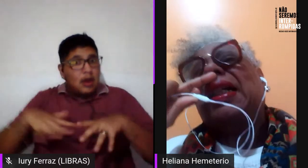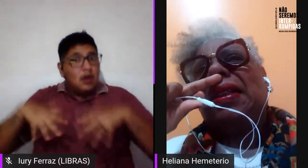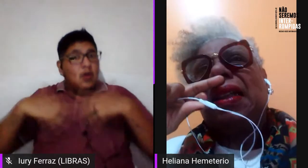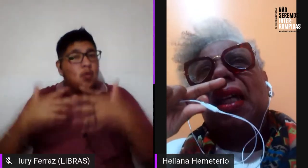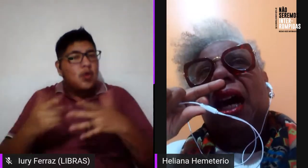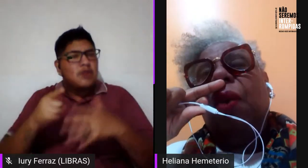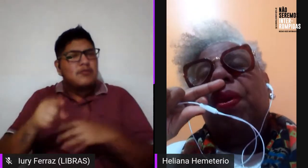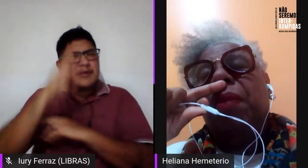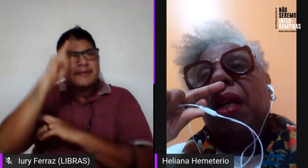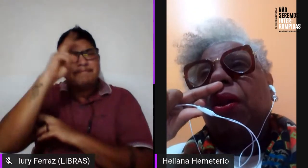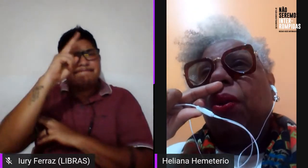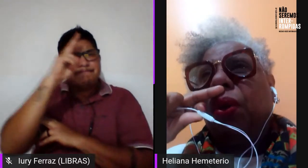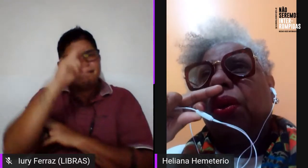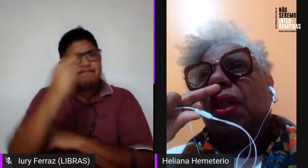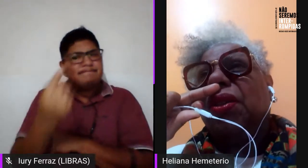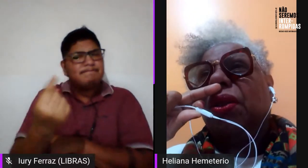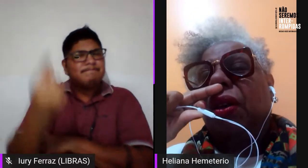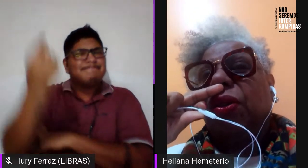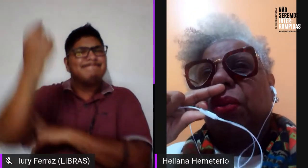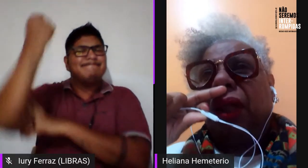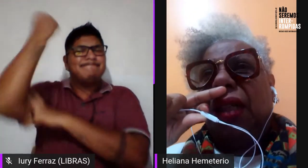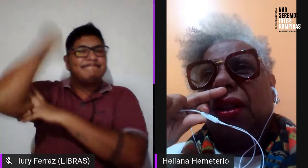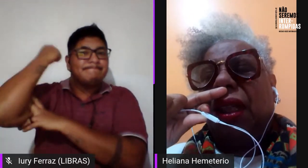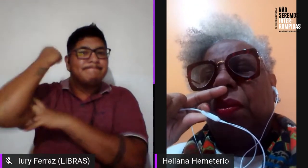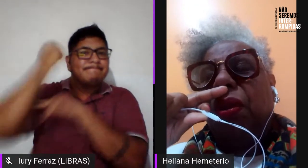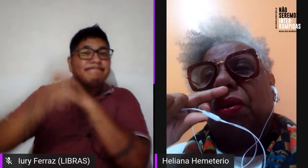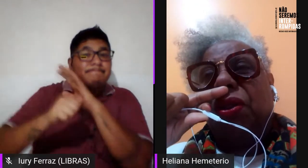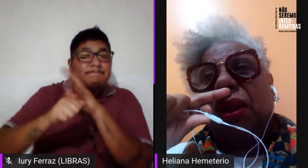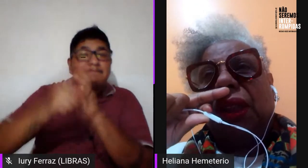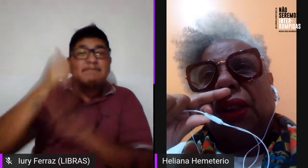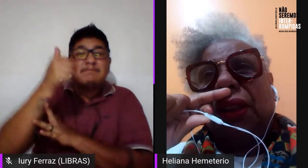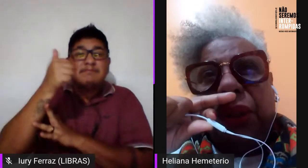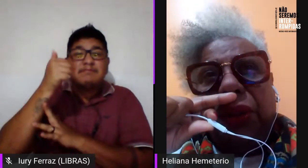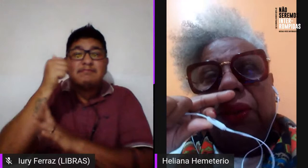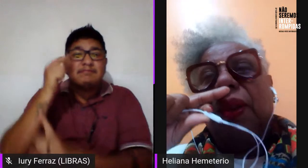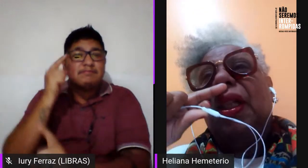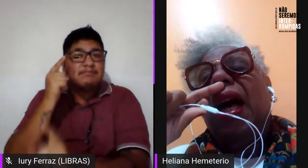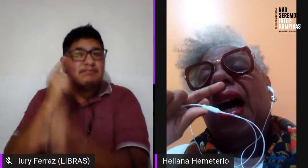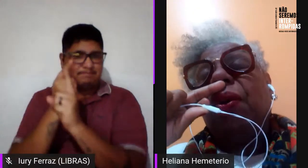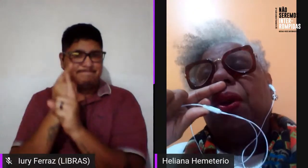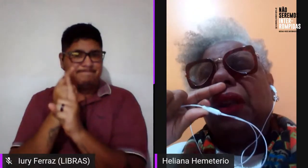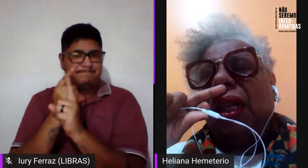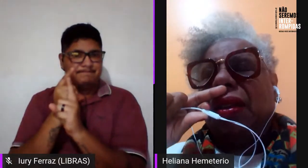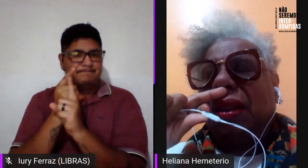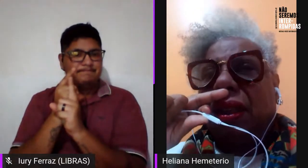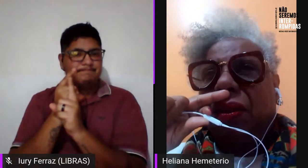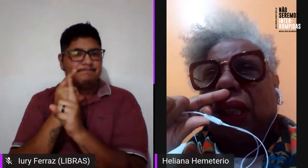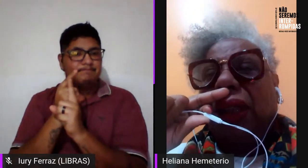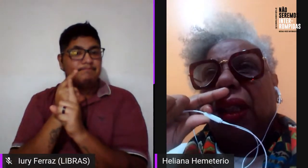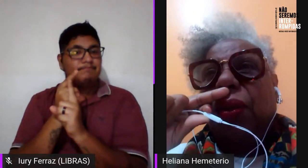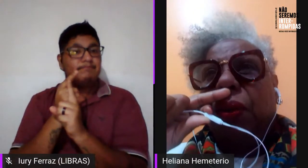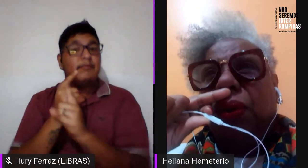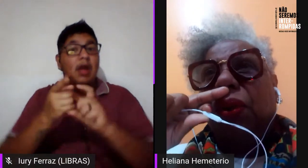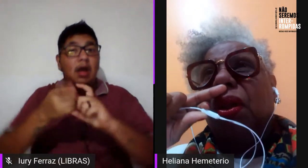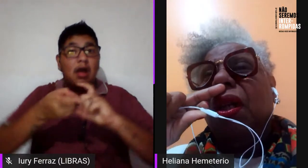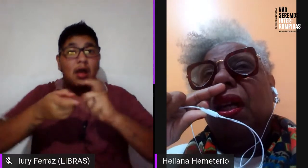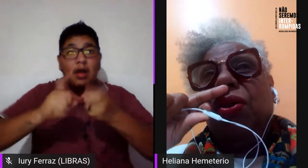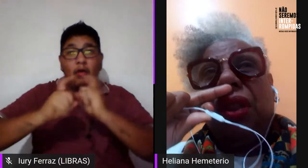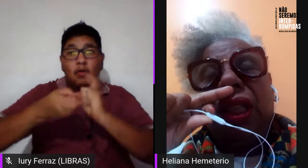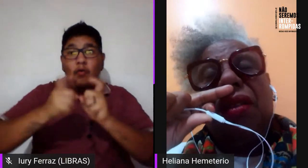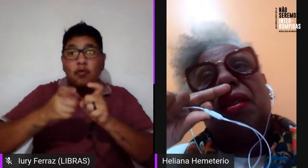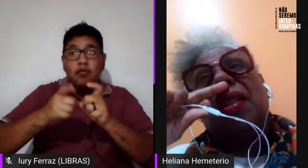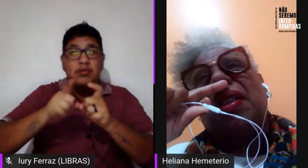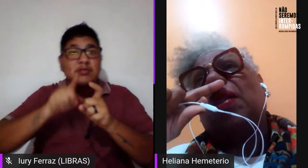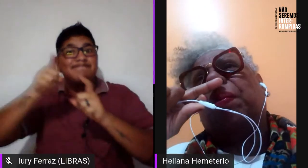lá atrás, ao primeiro encontro nacional de mulheres negras, 1988, a coordenação daquele encontro,